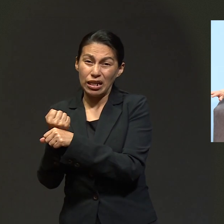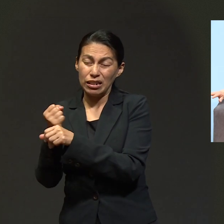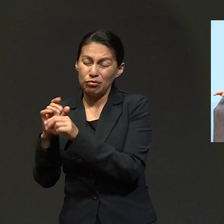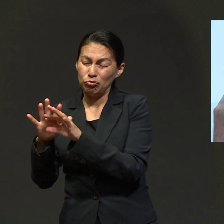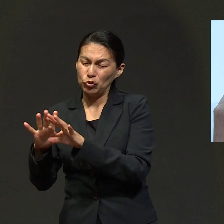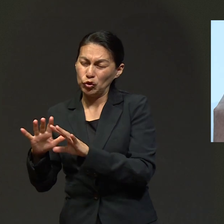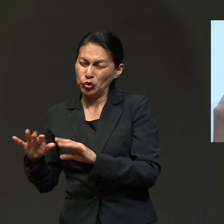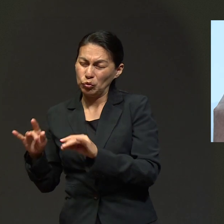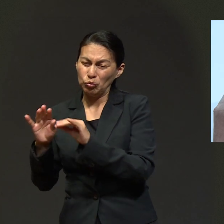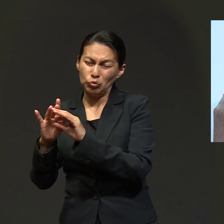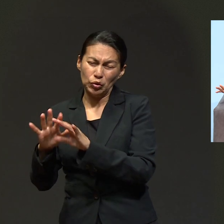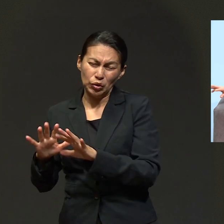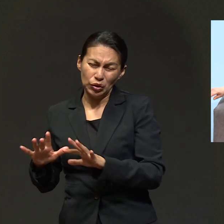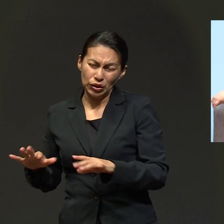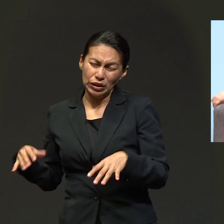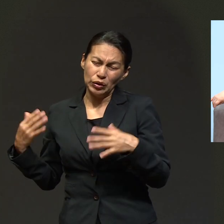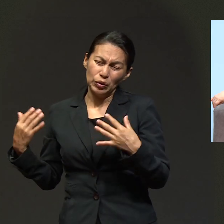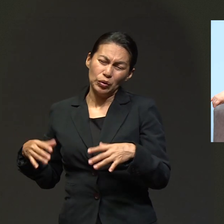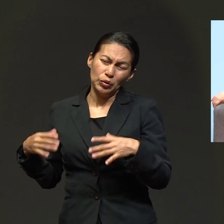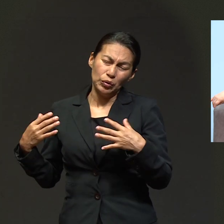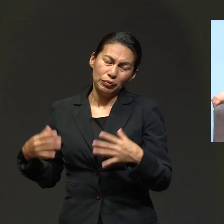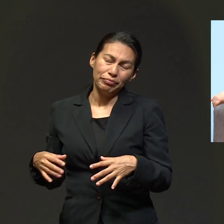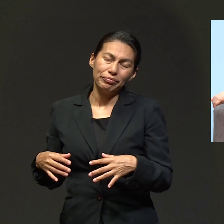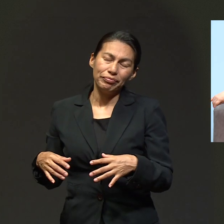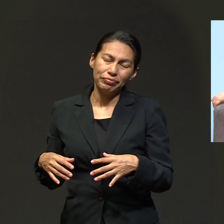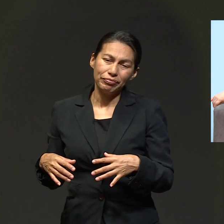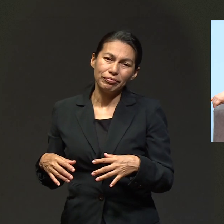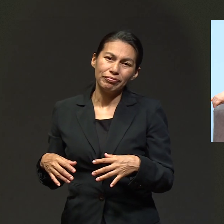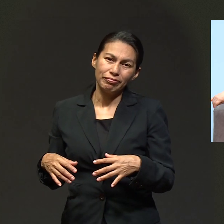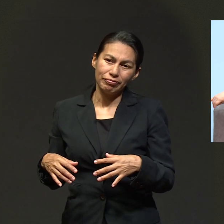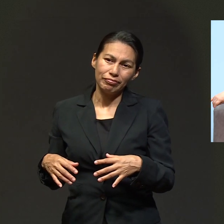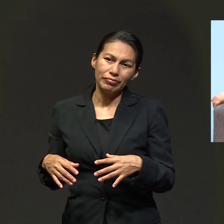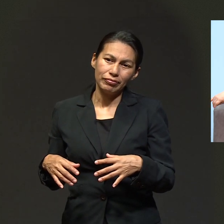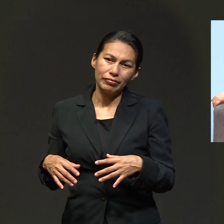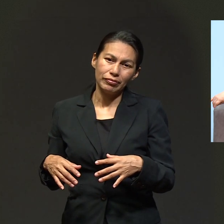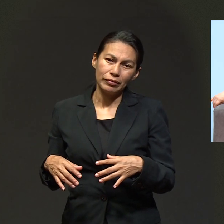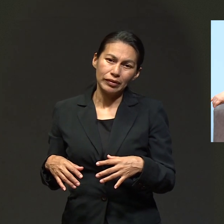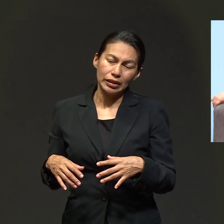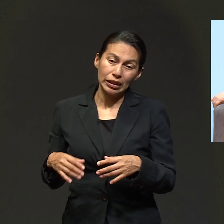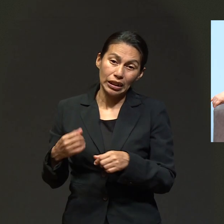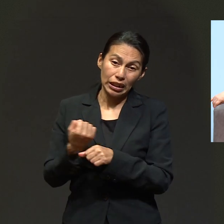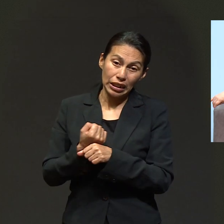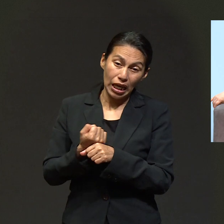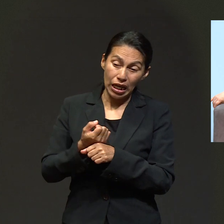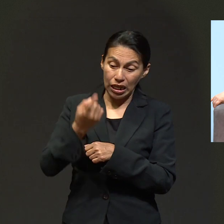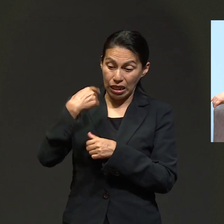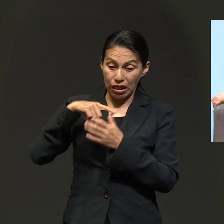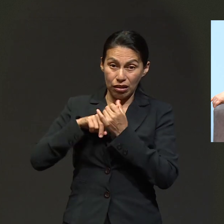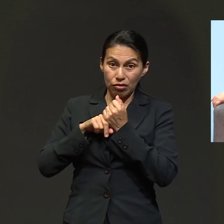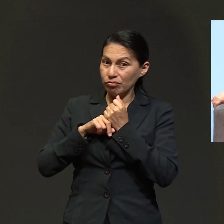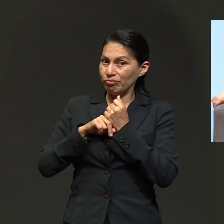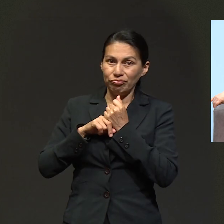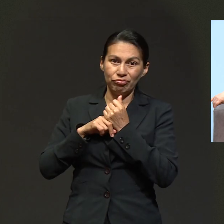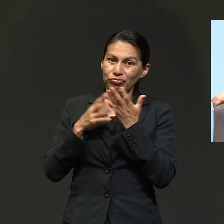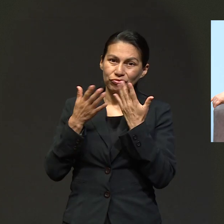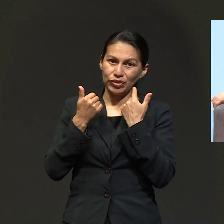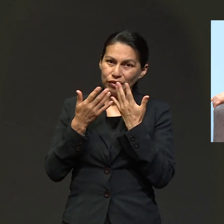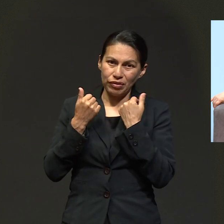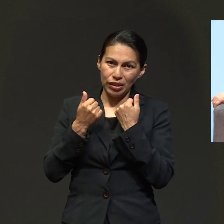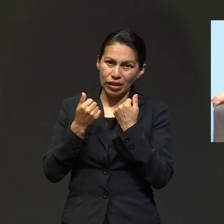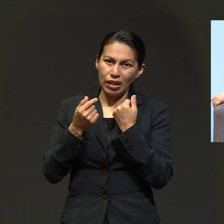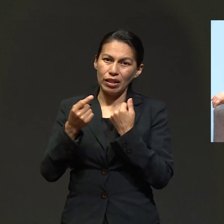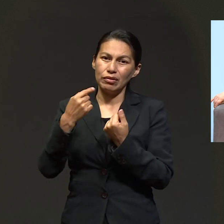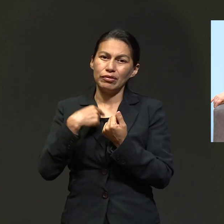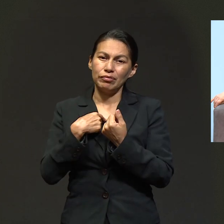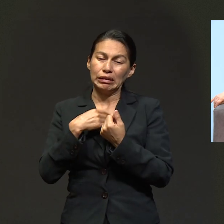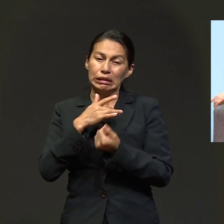acostándome, empecé a desangrarme, a desangrarme y, pues, obviamente ya, pues, ya no había mucha sangre